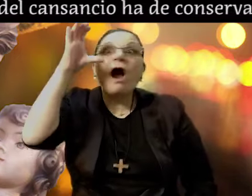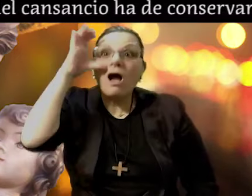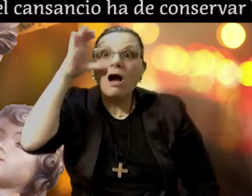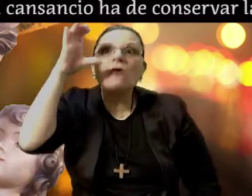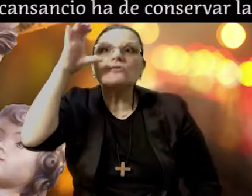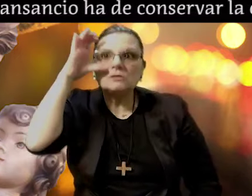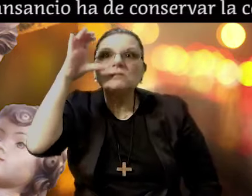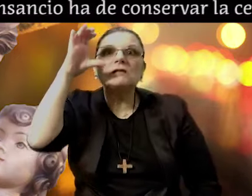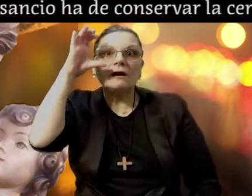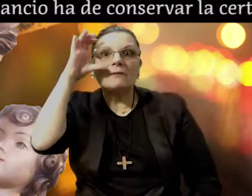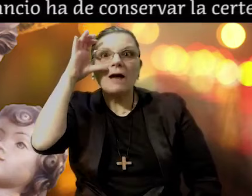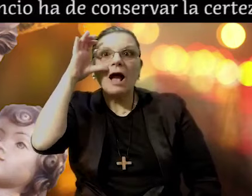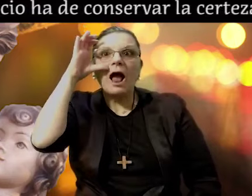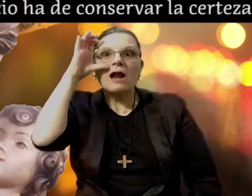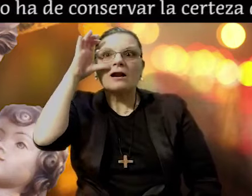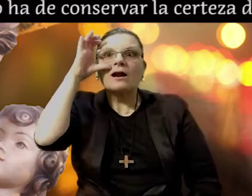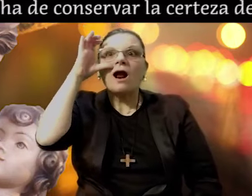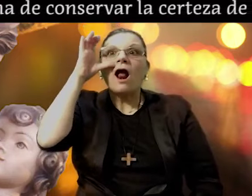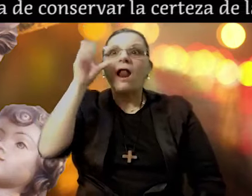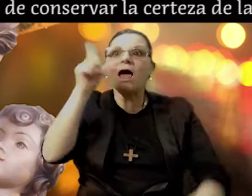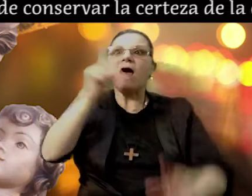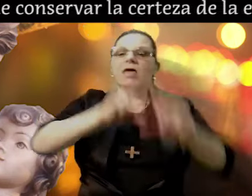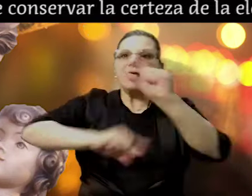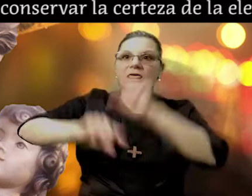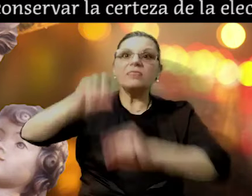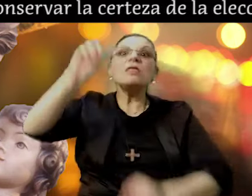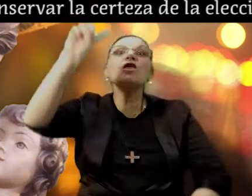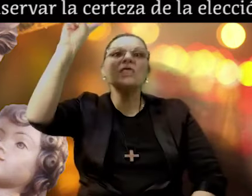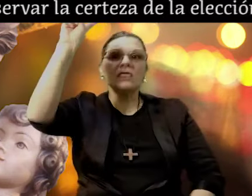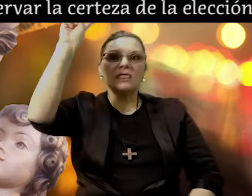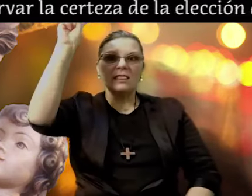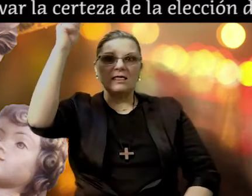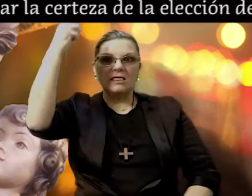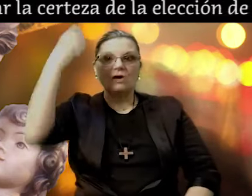conservar la certeza de la elección de Dios.